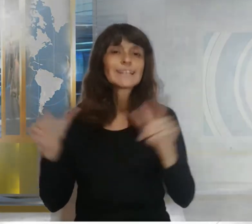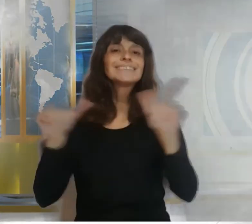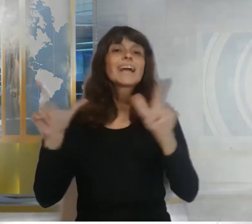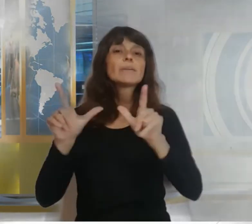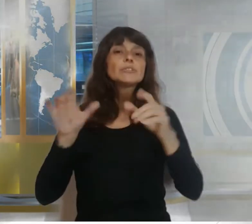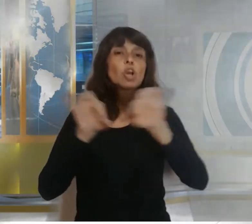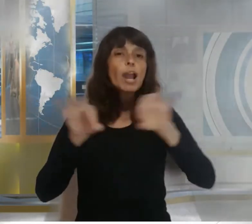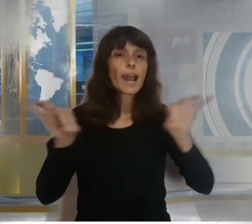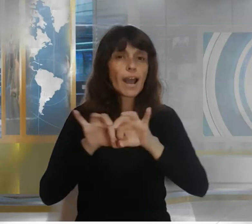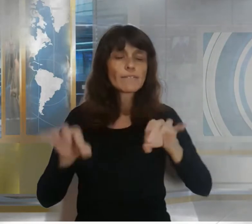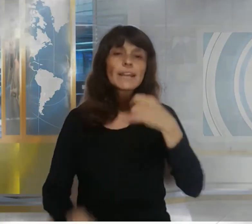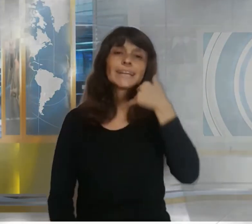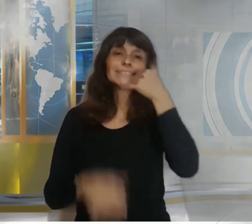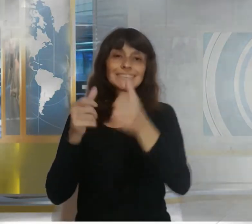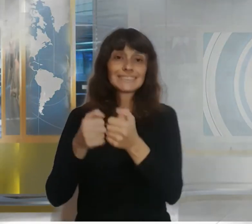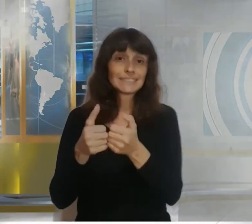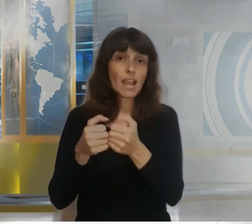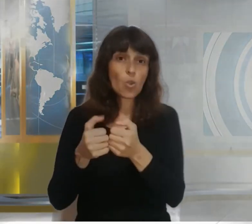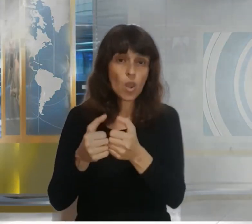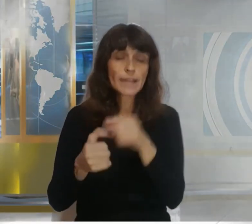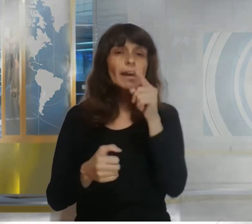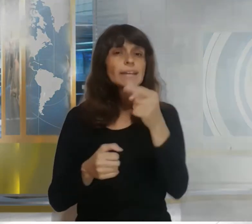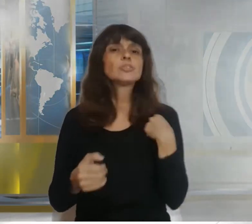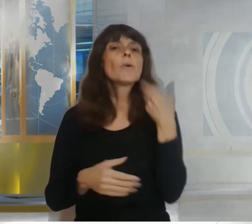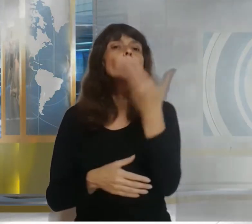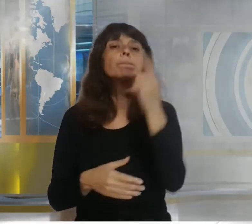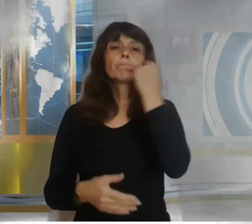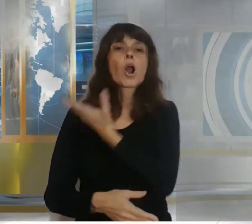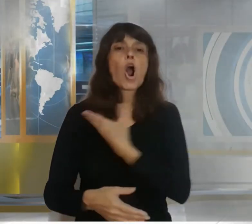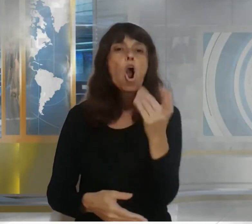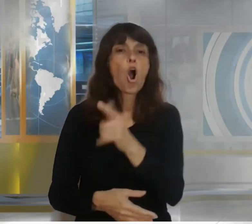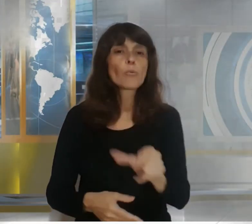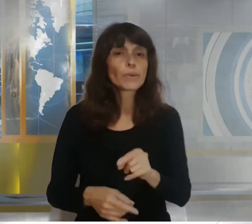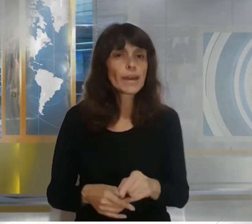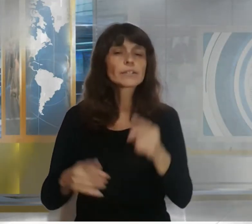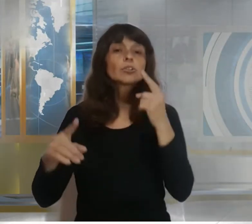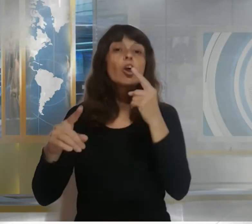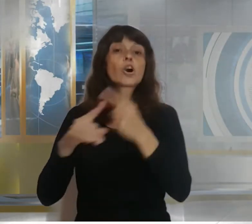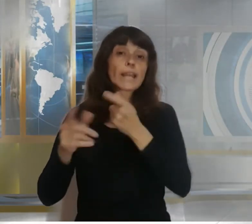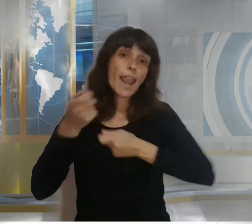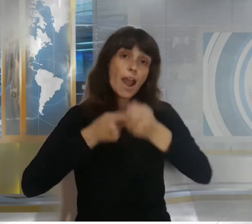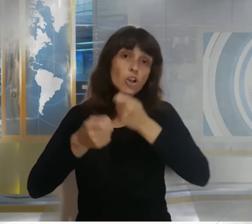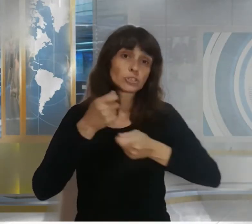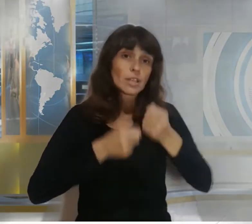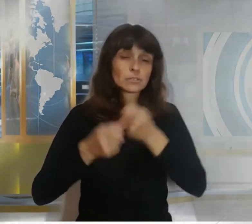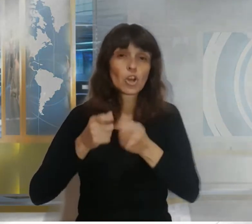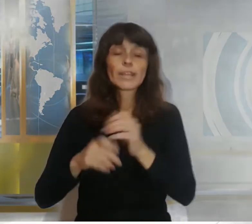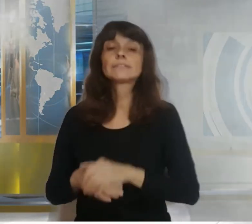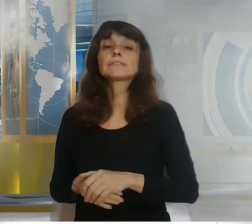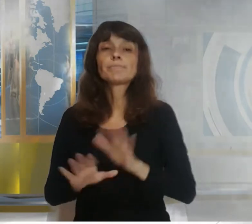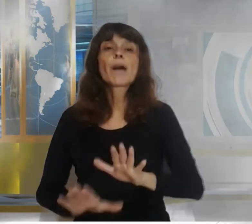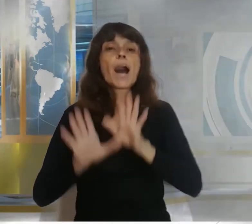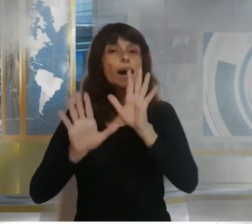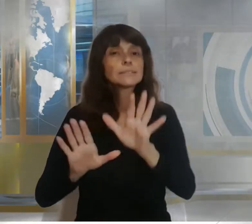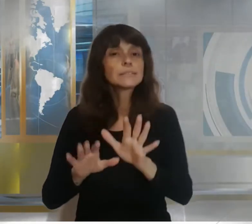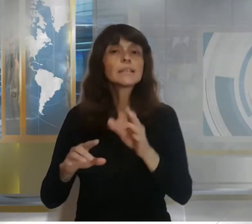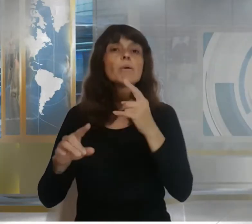impulsó el gobierno en el contexto de las negociaciones así a través de una resolución se declaró a los